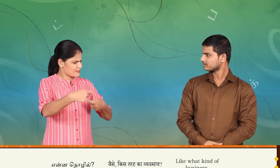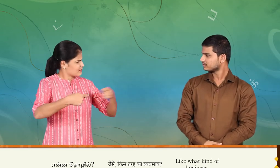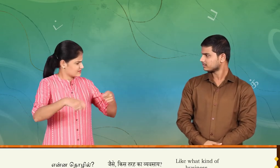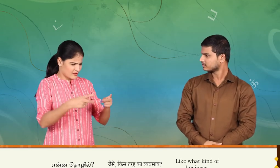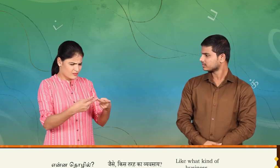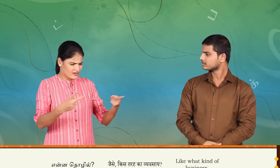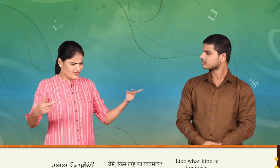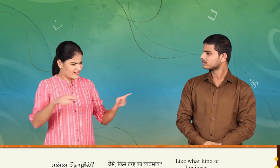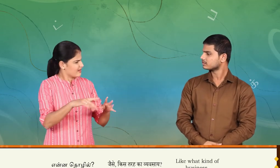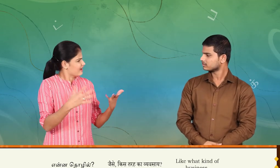தொலில்